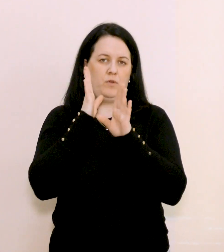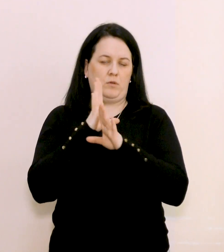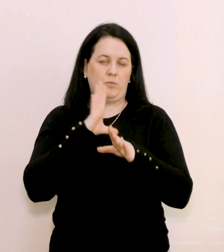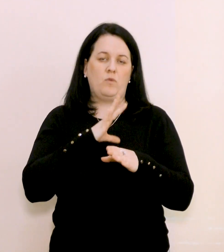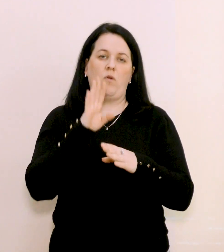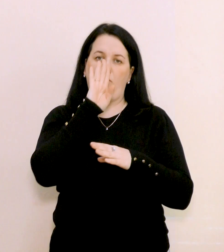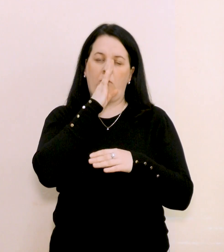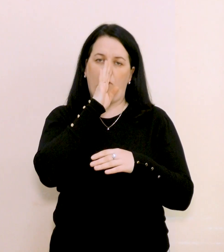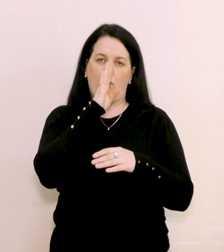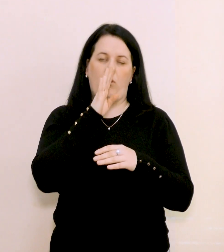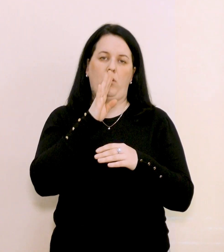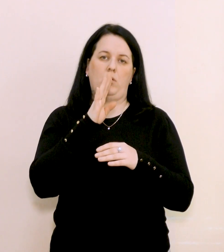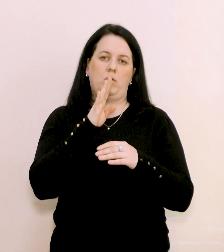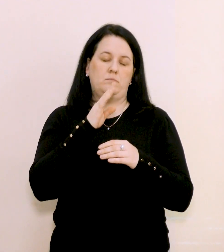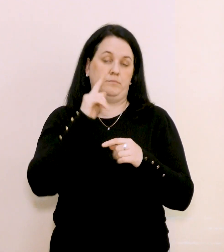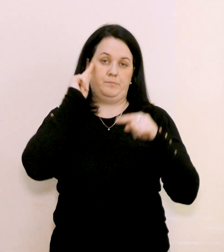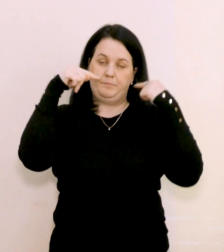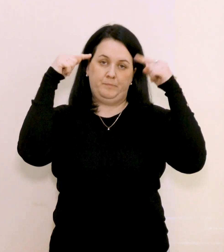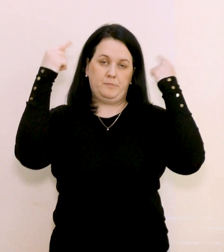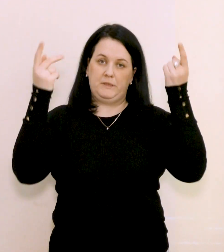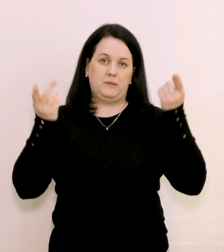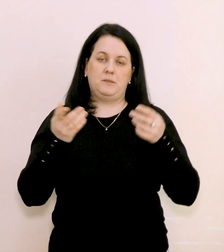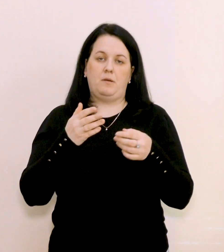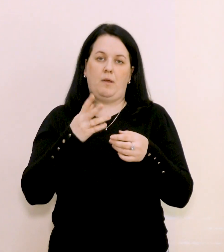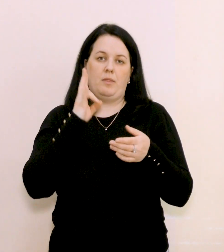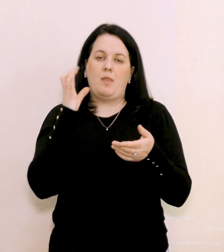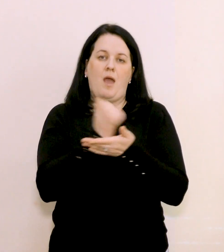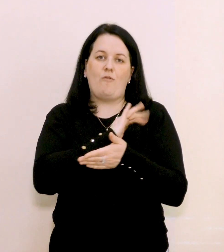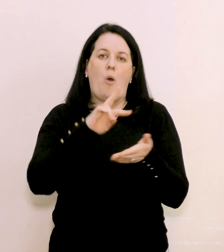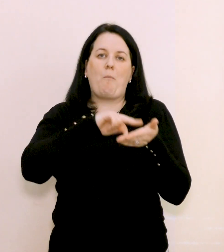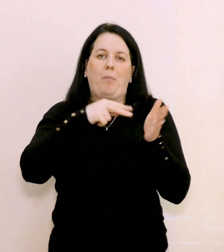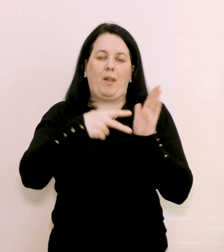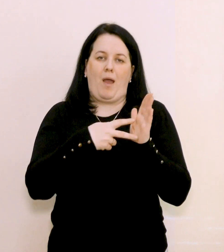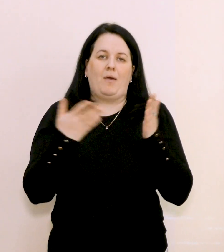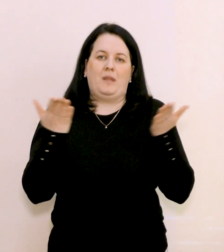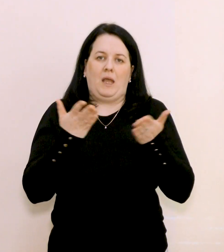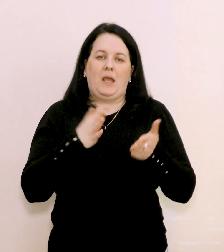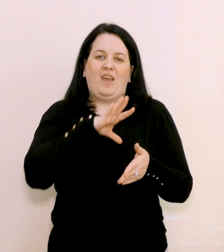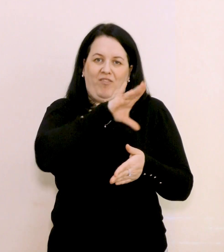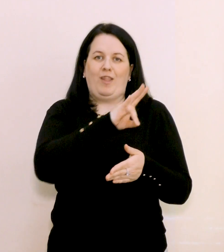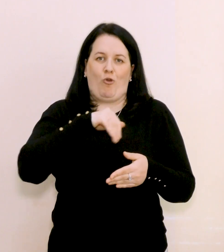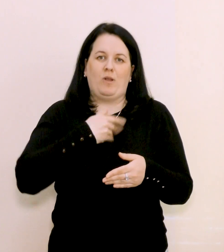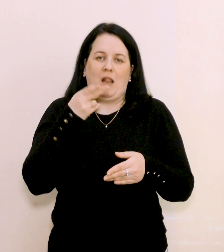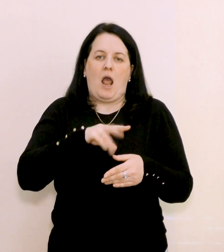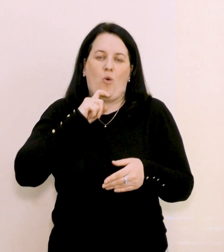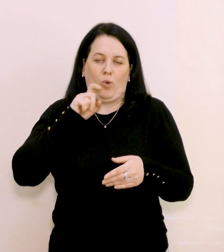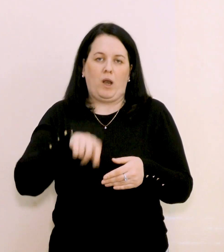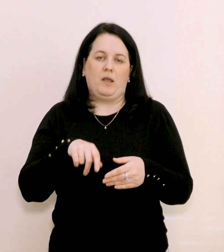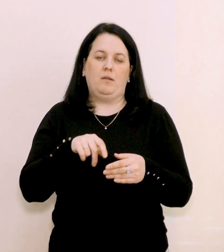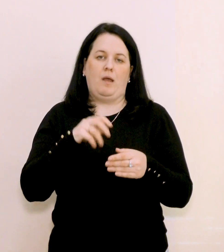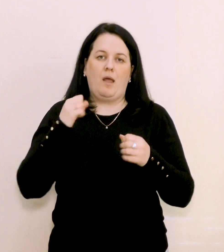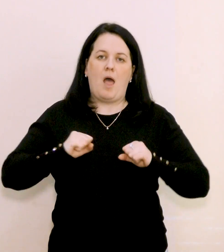Ворог біситься, ворогу не виходить той план, який він хотів для України. Тому